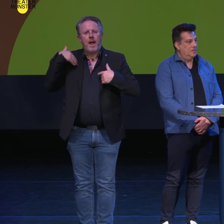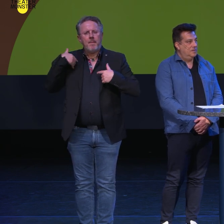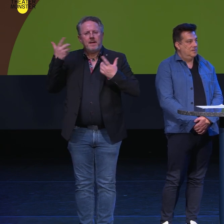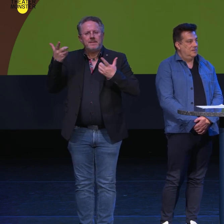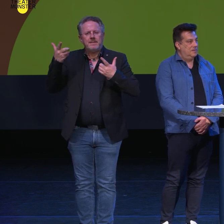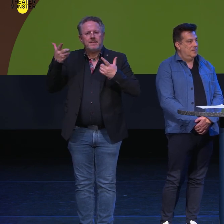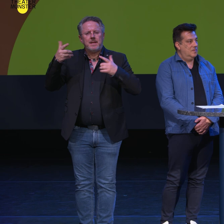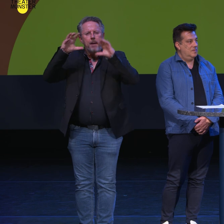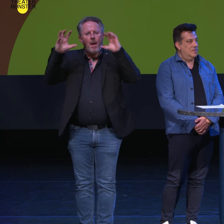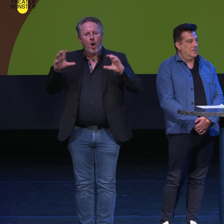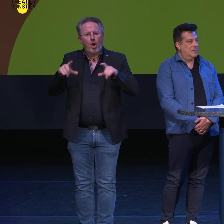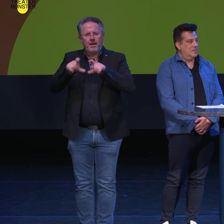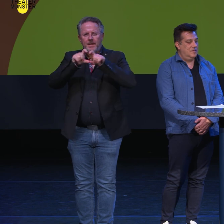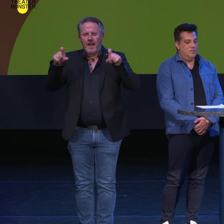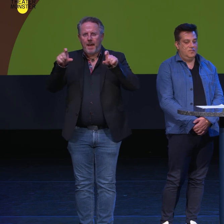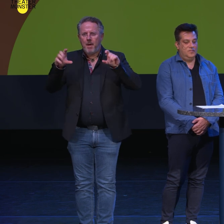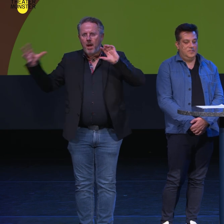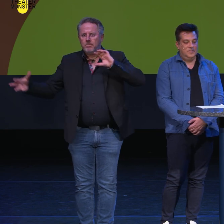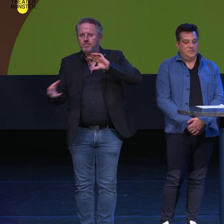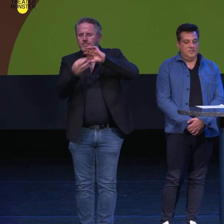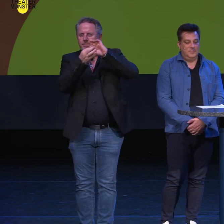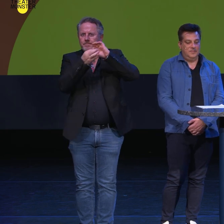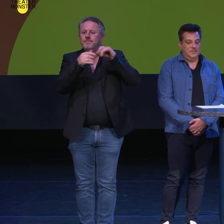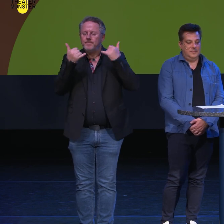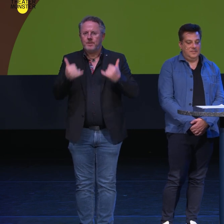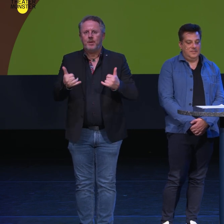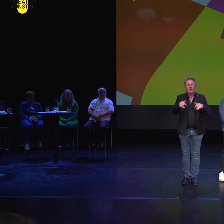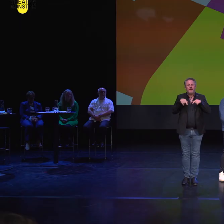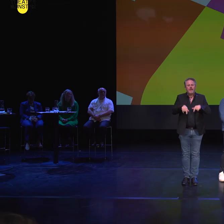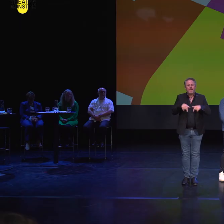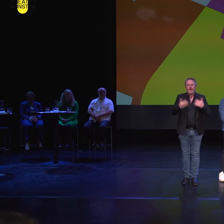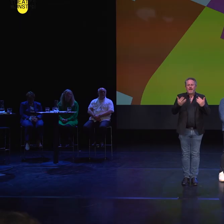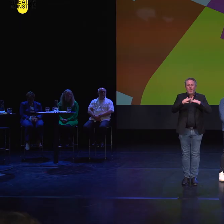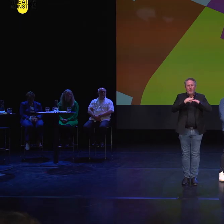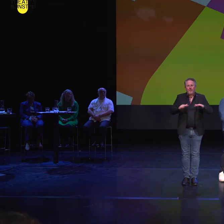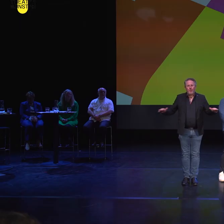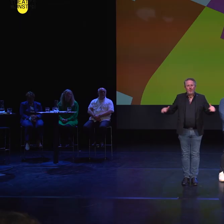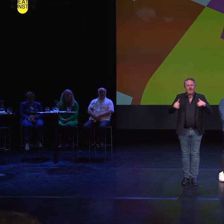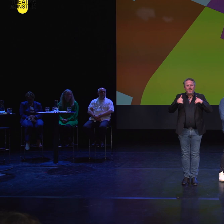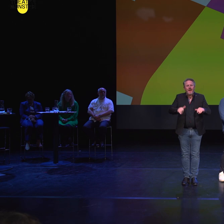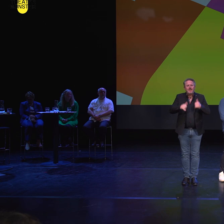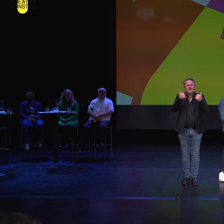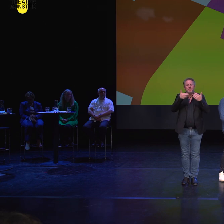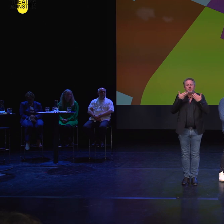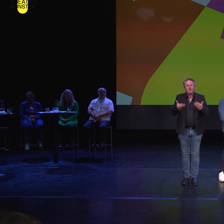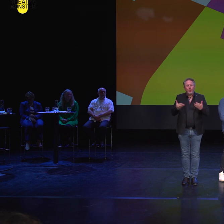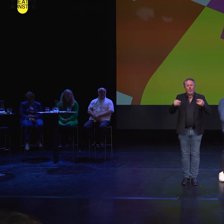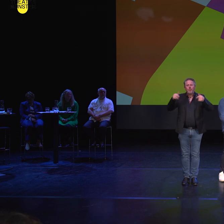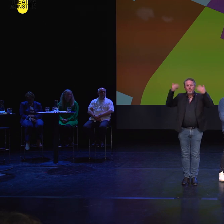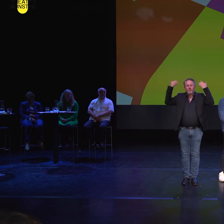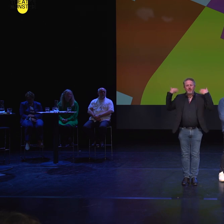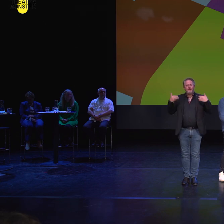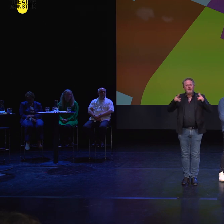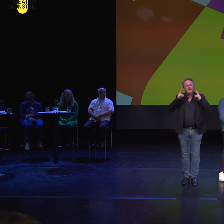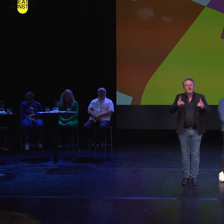Quellen inspiriert lässt. Und auf der Bühne das erste Mal, wir das gewinnende Bühnenbild vom nachhaltigen